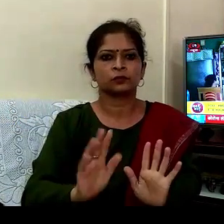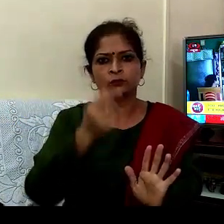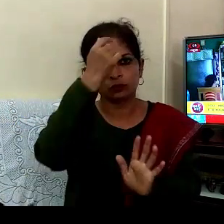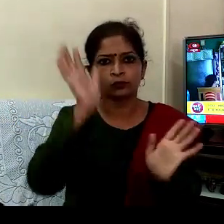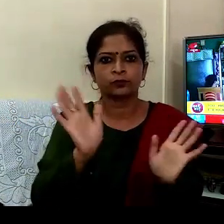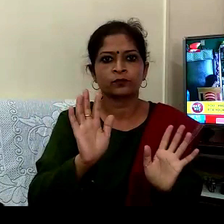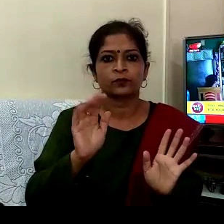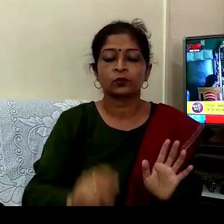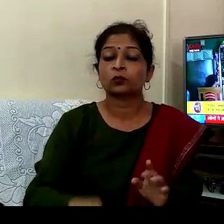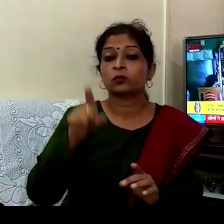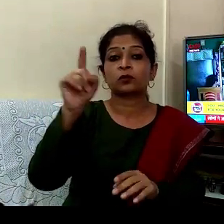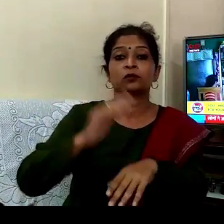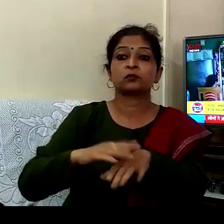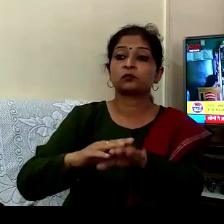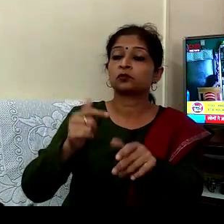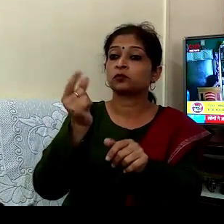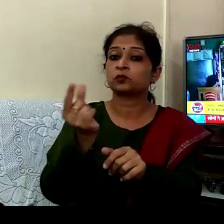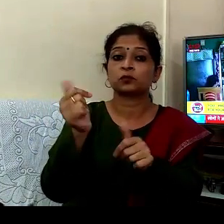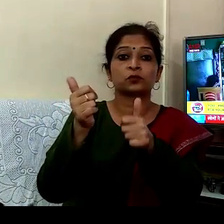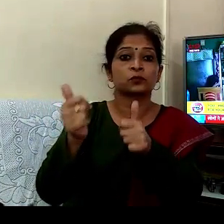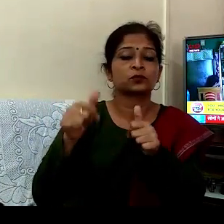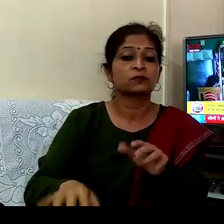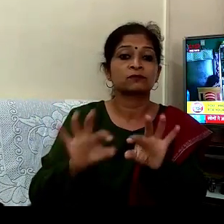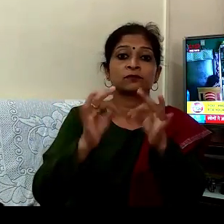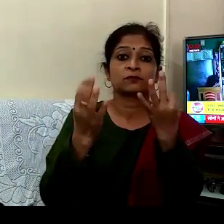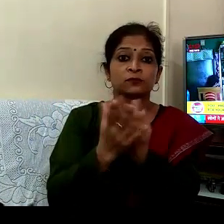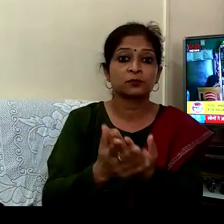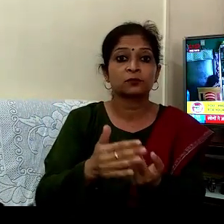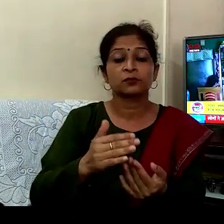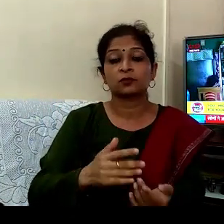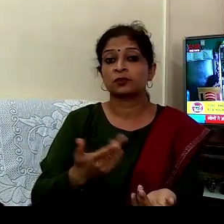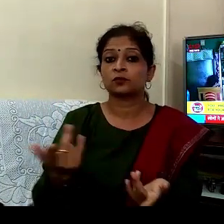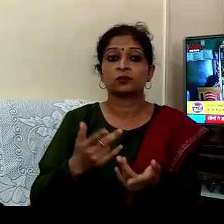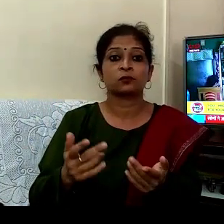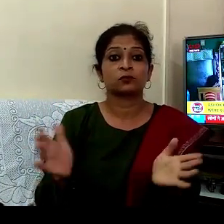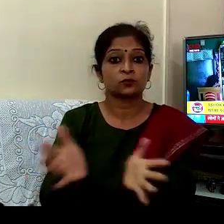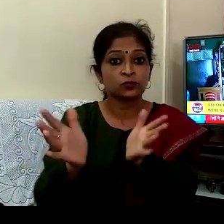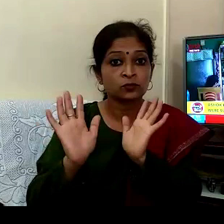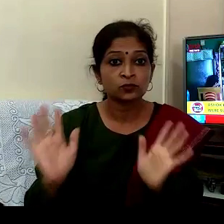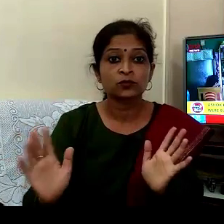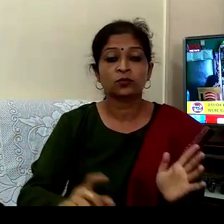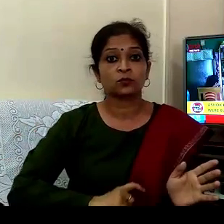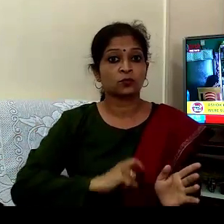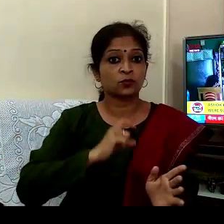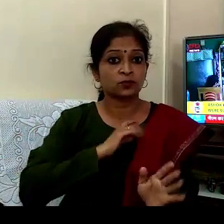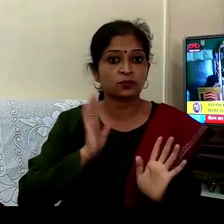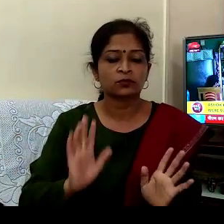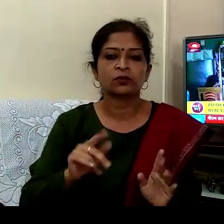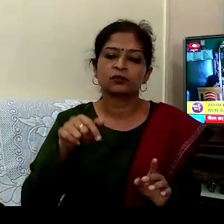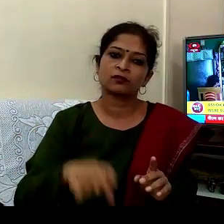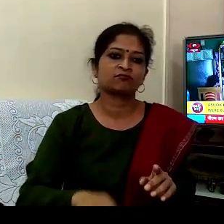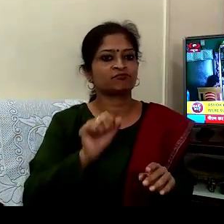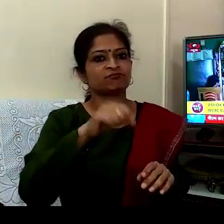چلی آپ کا انوبھا اس میں کام آیا پورے پریوار کو بیشوات بھی دلائے ہمت بھی دلائی ہم نے پورے پریوار کو